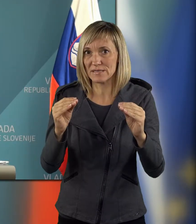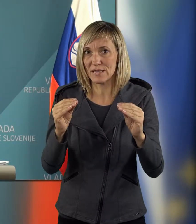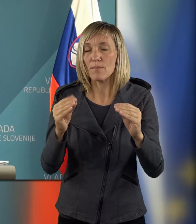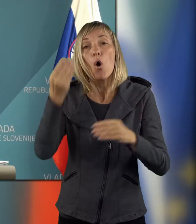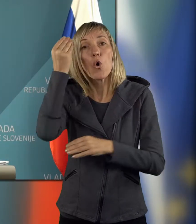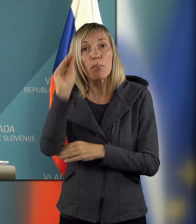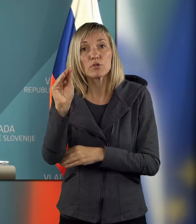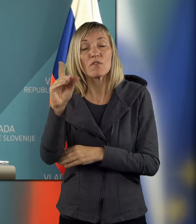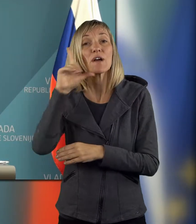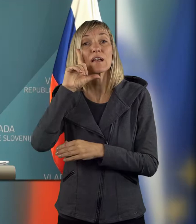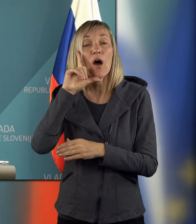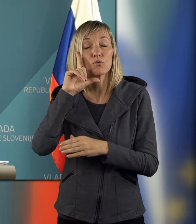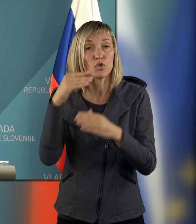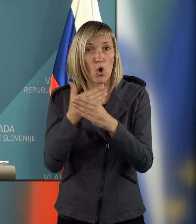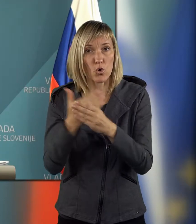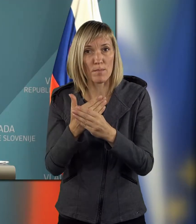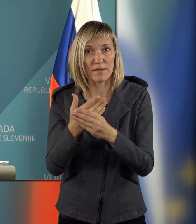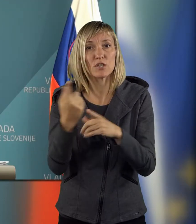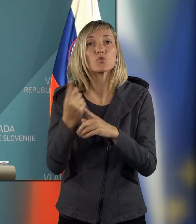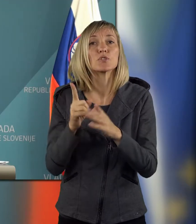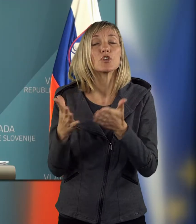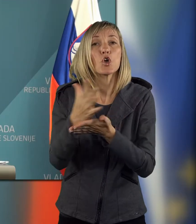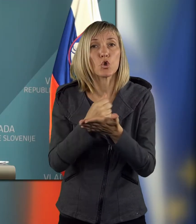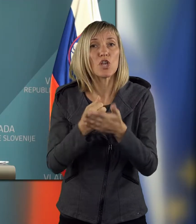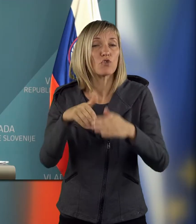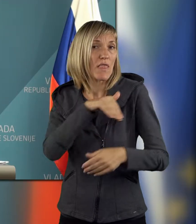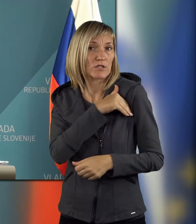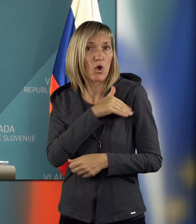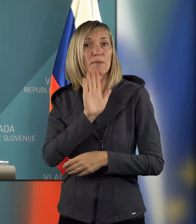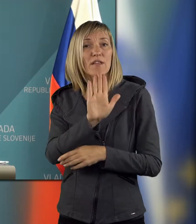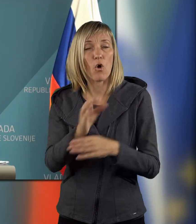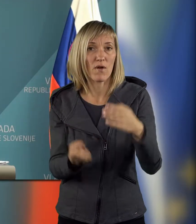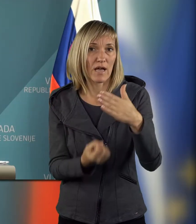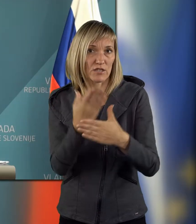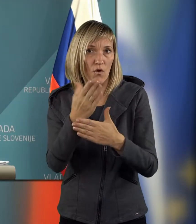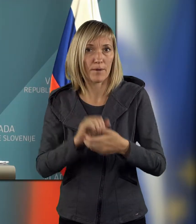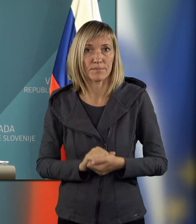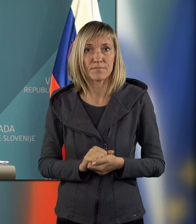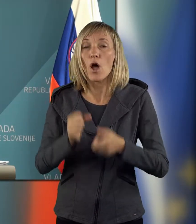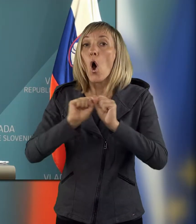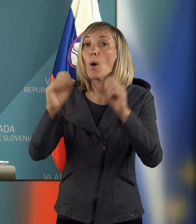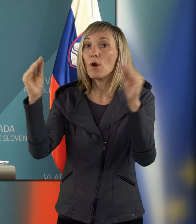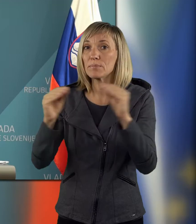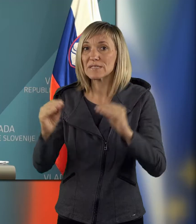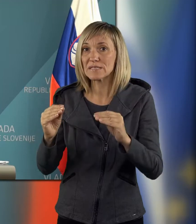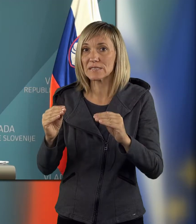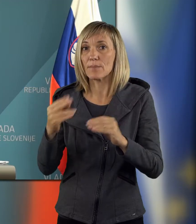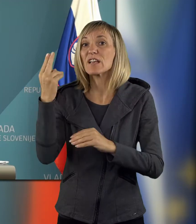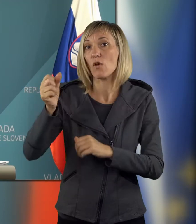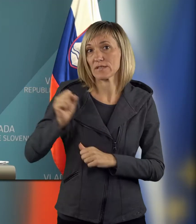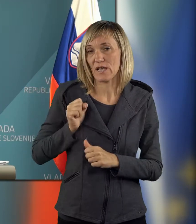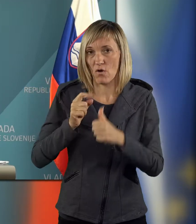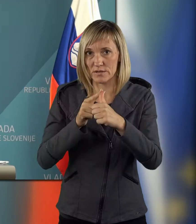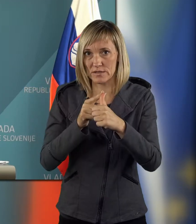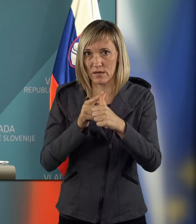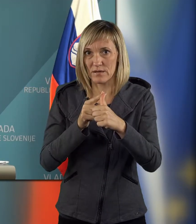strateški dokumenti in seveda tudi dosežena stopnja njegovega razvoja. Obramni sistem sestavlja slovenska